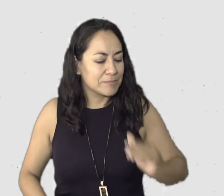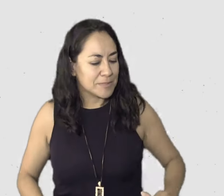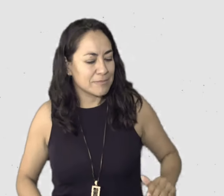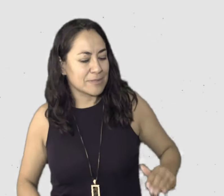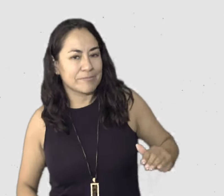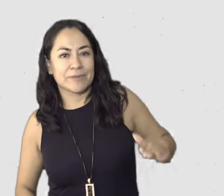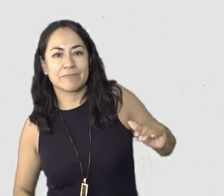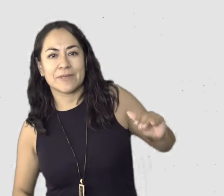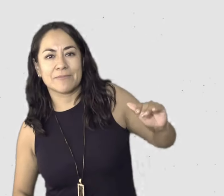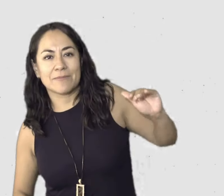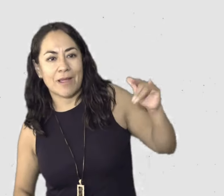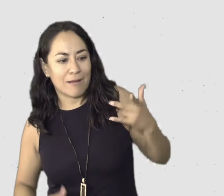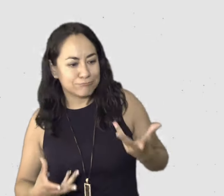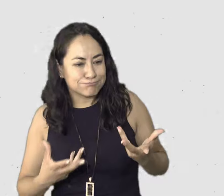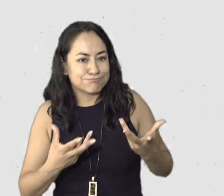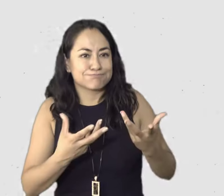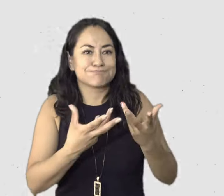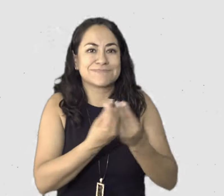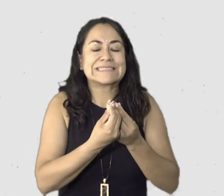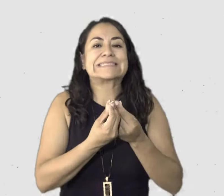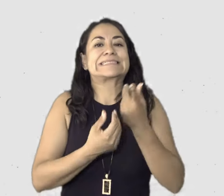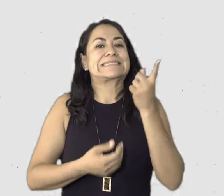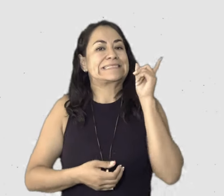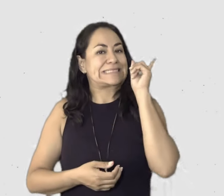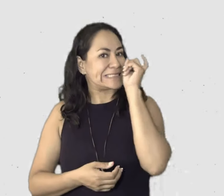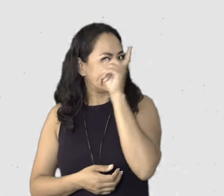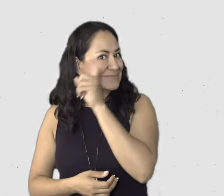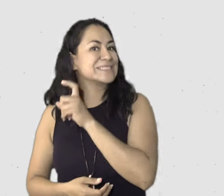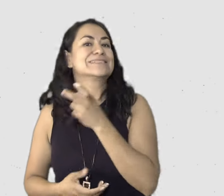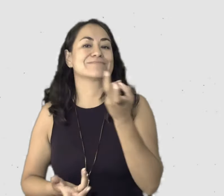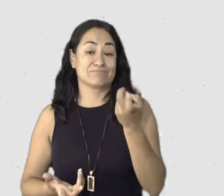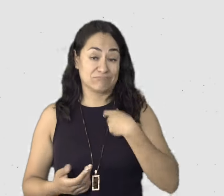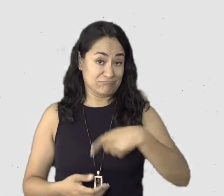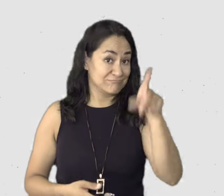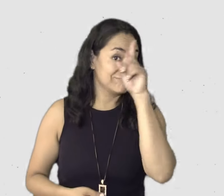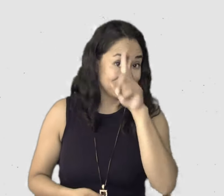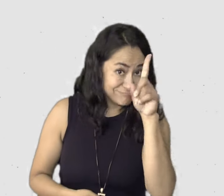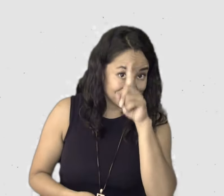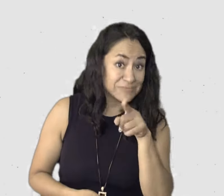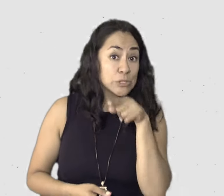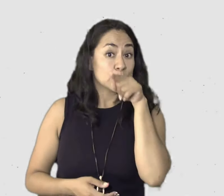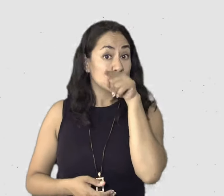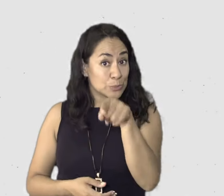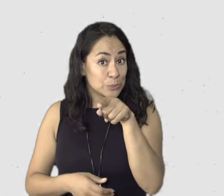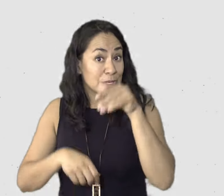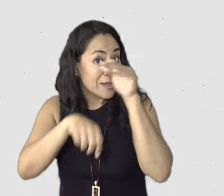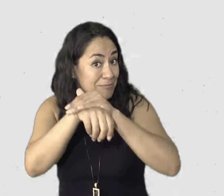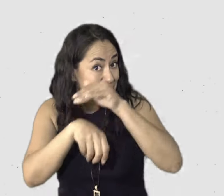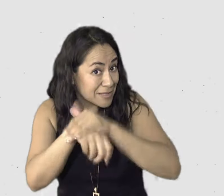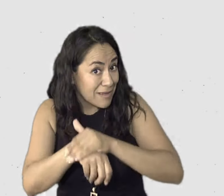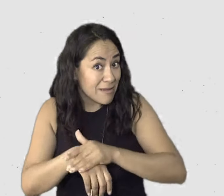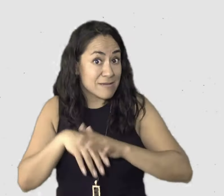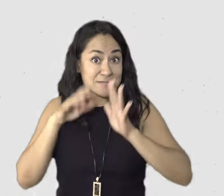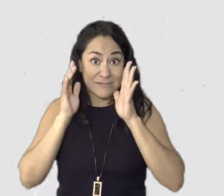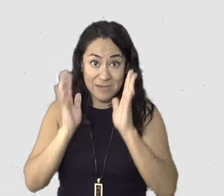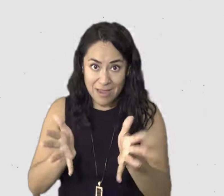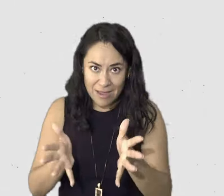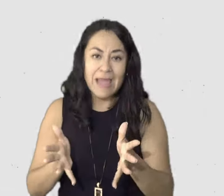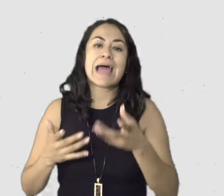reto y algo que yo quiero pues poner en la mesa que es importante, que si ustedes ya tienen ese espacio y es recordatorio para nosotras, es que sigamos